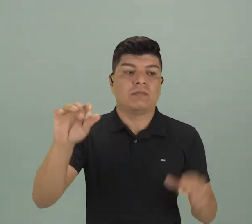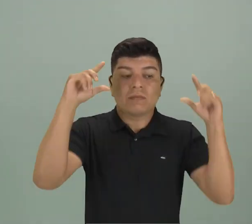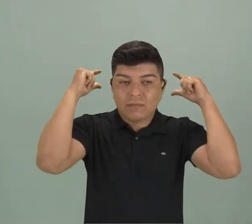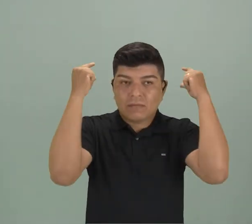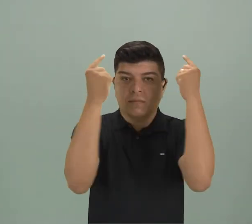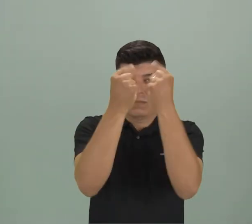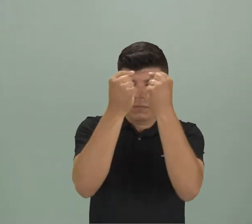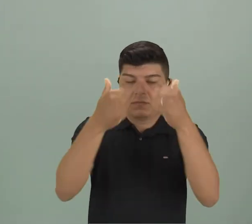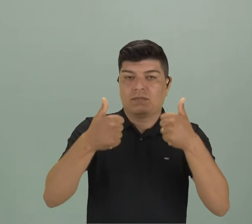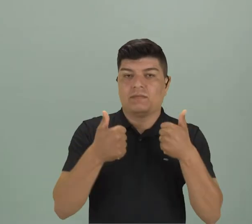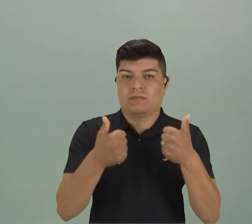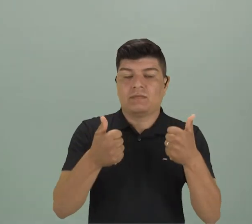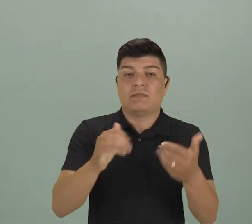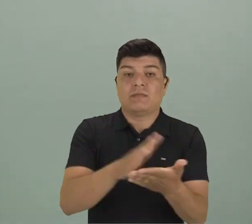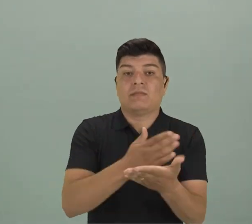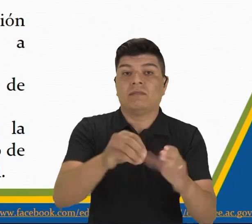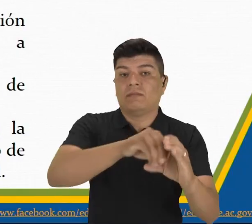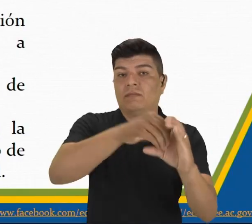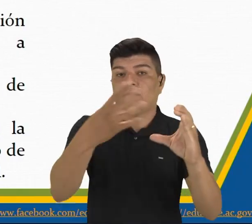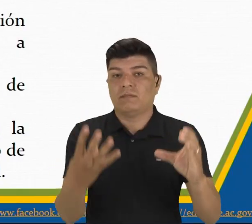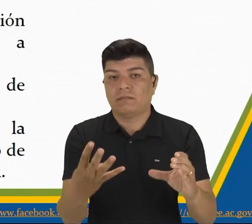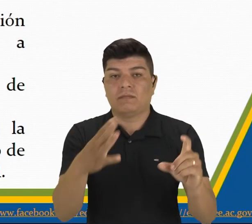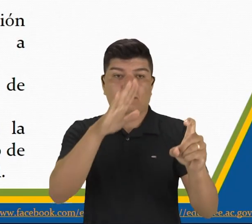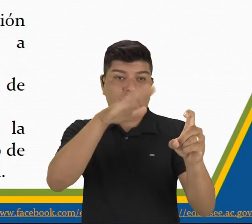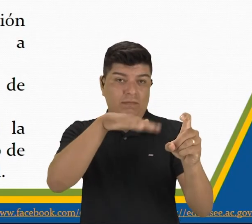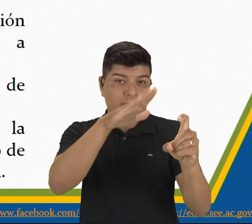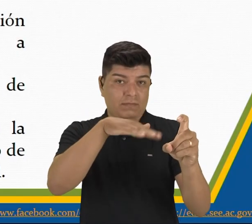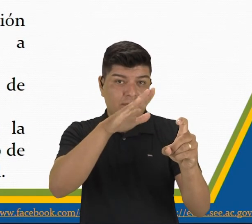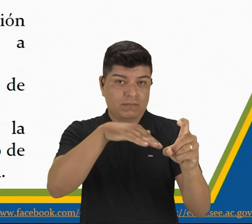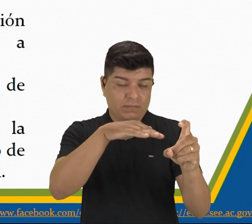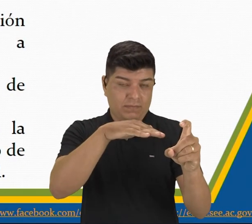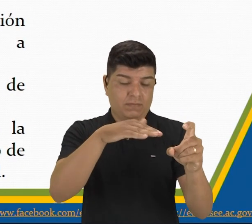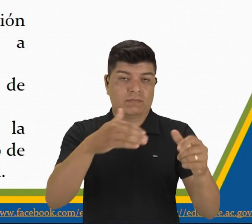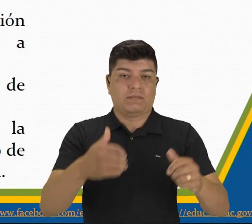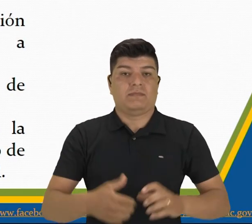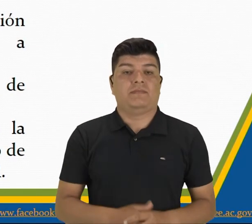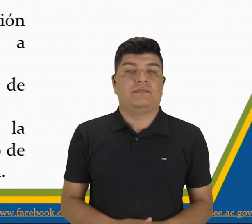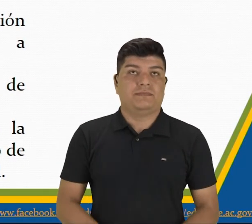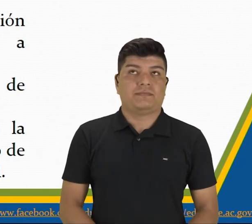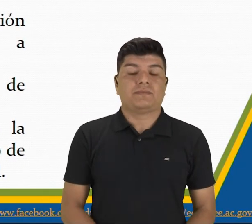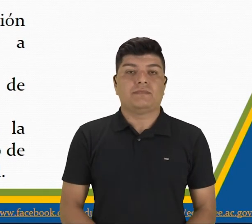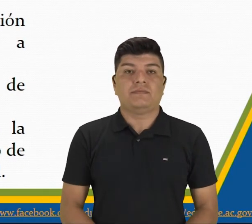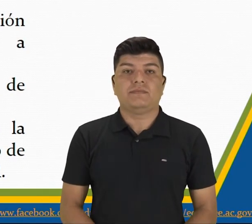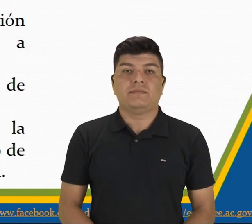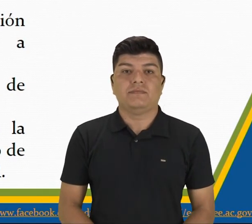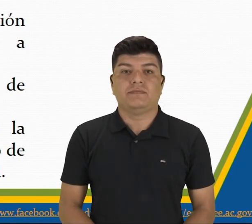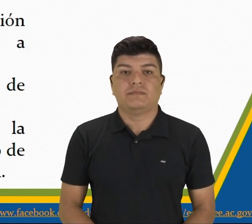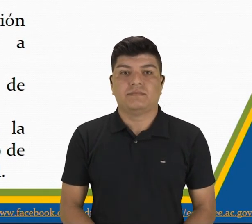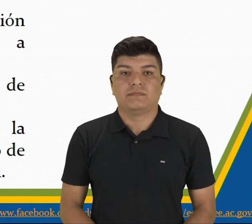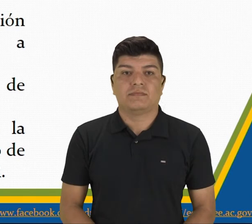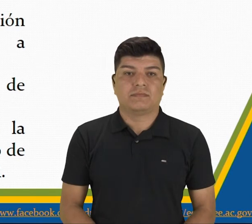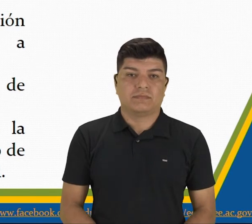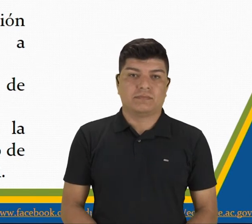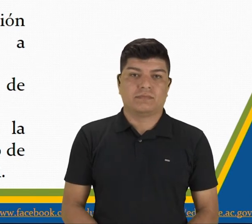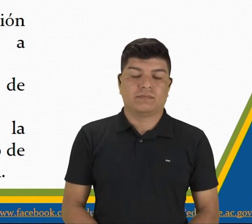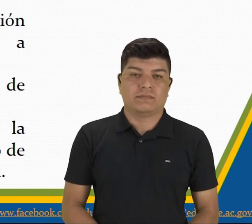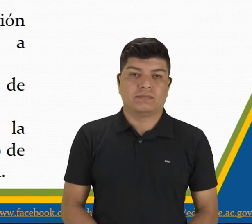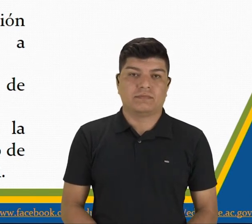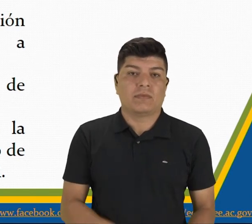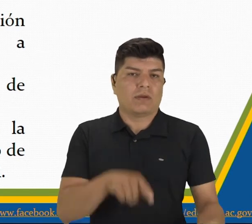Vamos para algunas características del mito. Características del mito. Trata de una